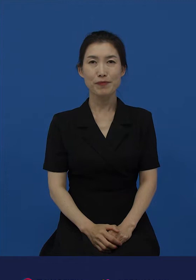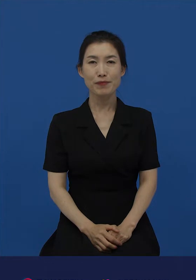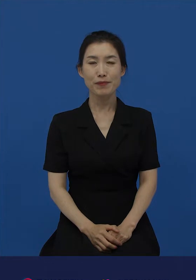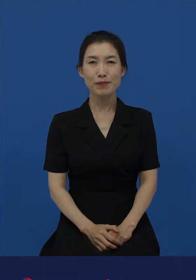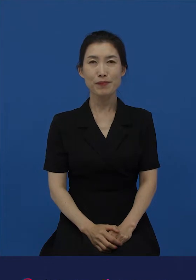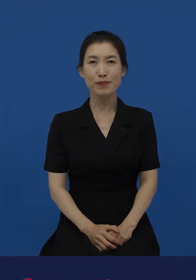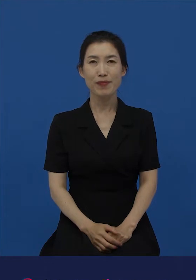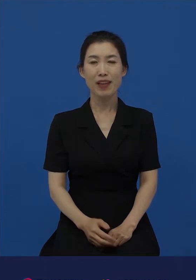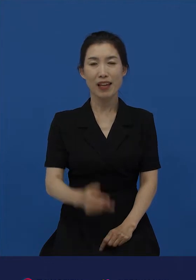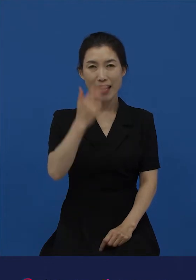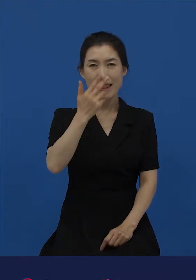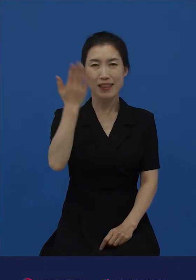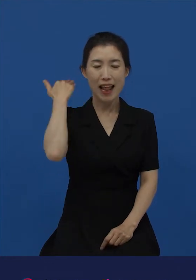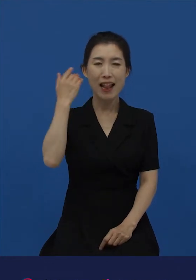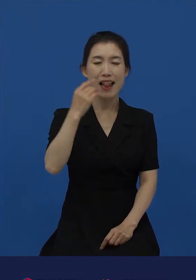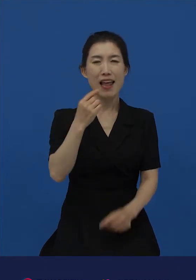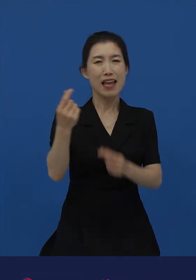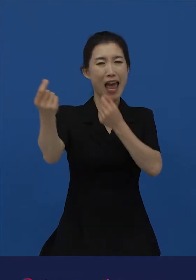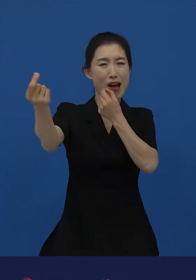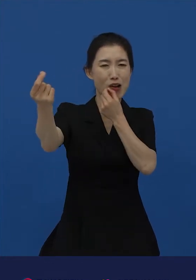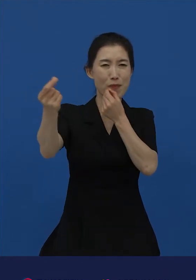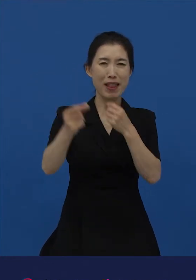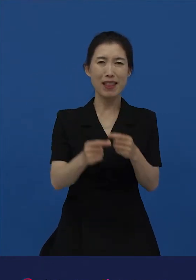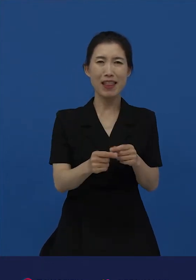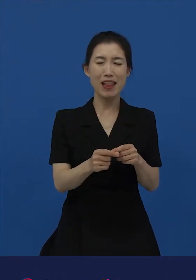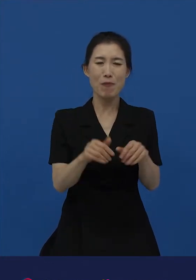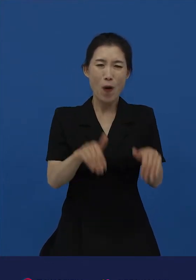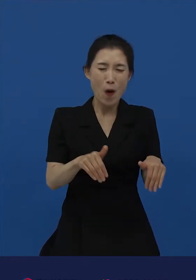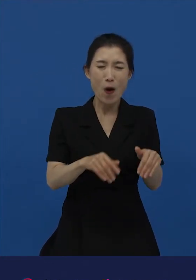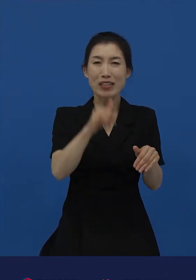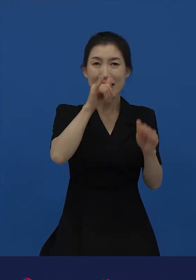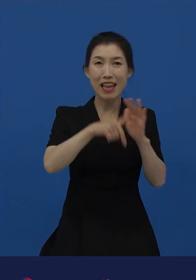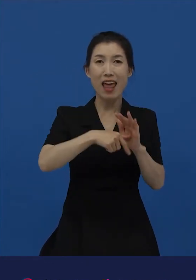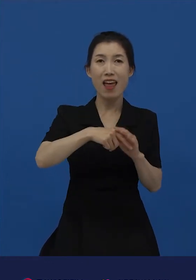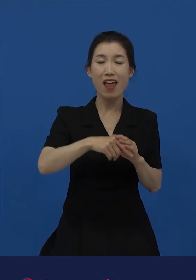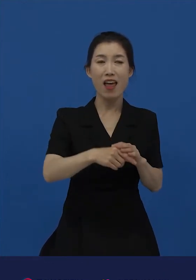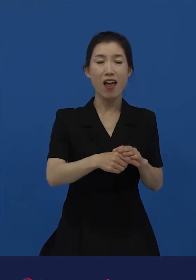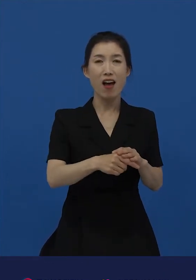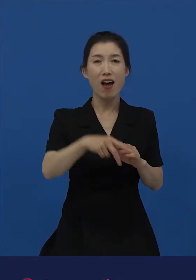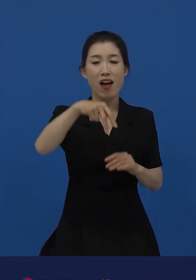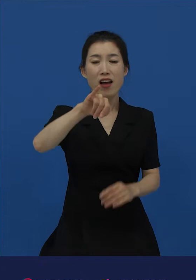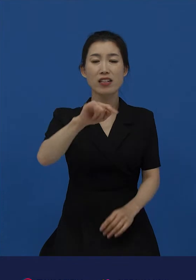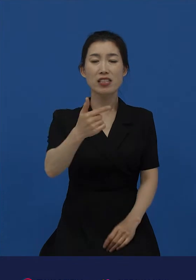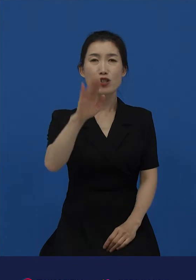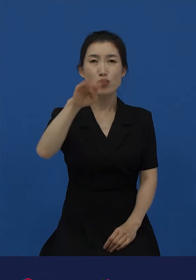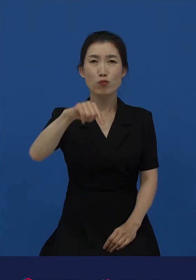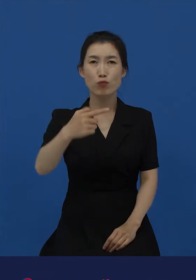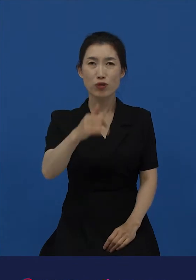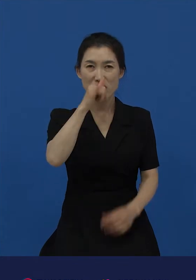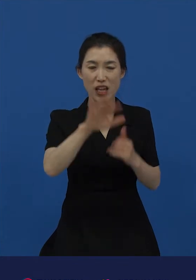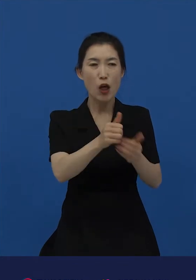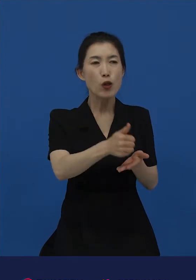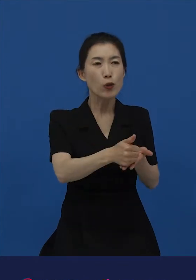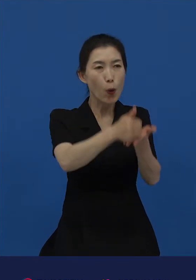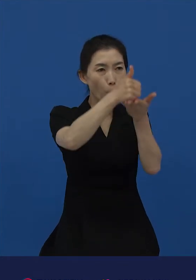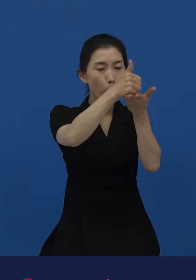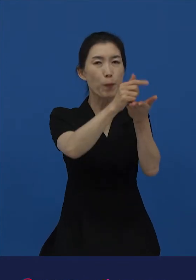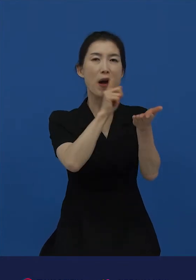신분제의 세계관 속에 살았을 때 사람들은 신분이 높임법을 결정하는 가장 중요한 요소라고 생각했습니다.